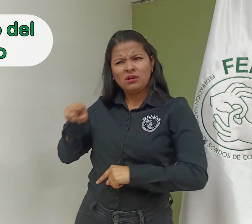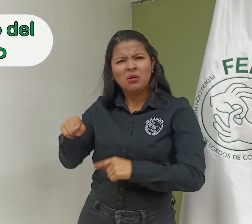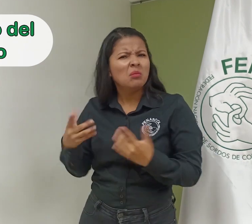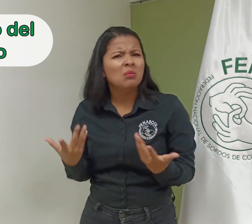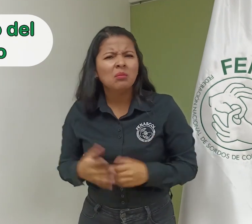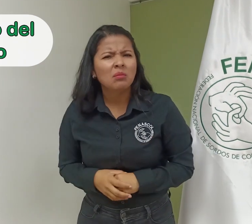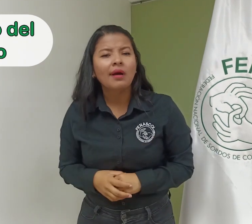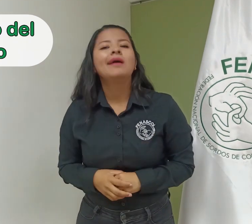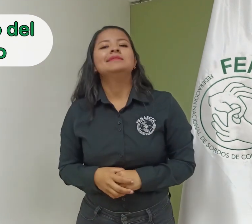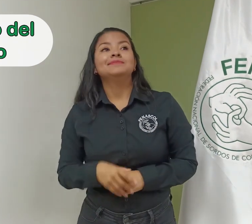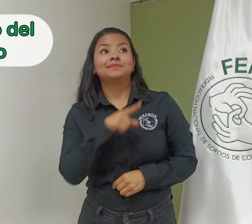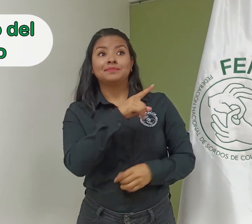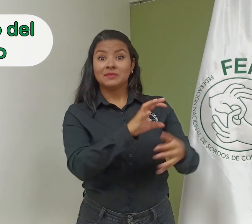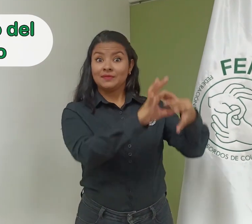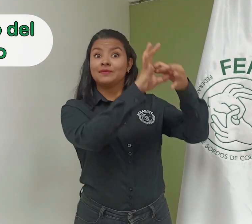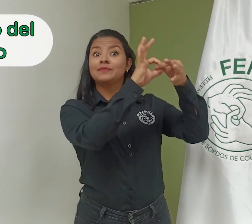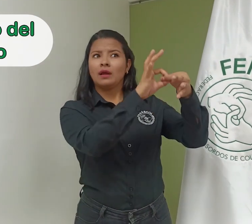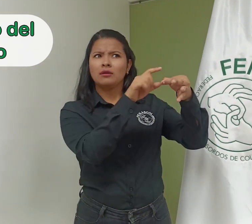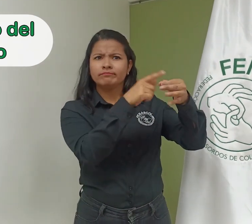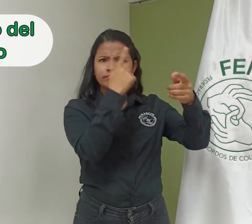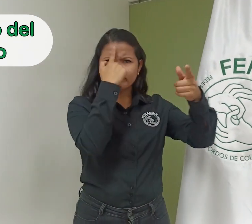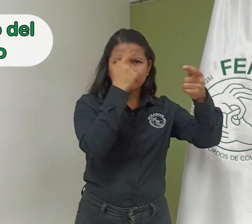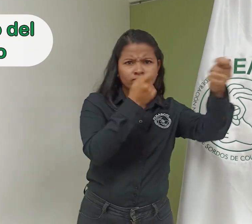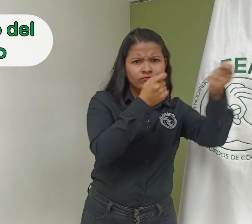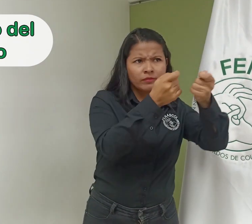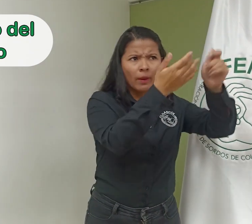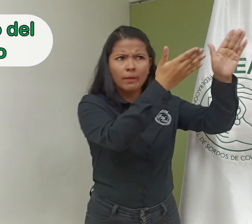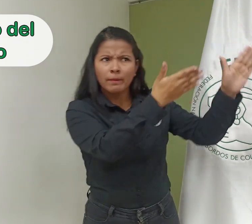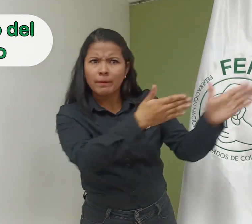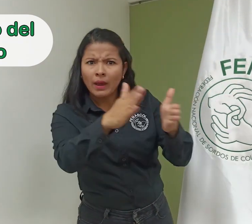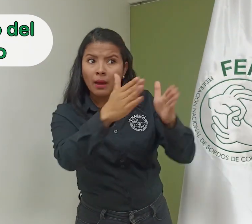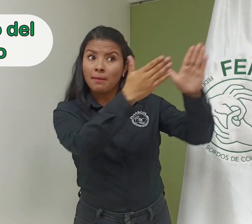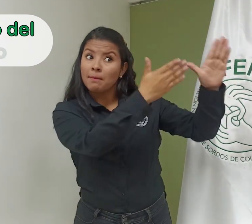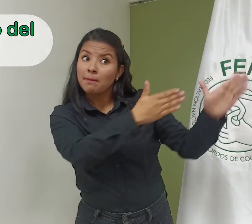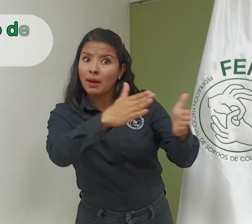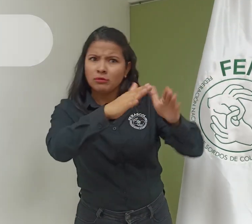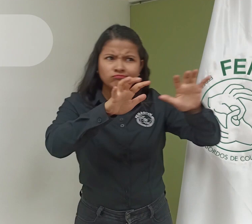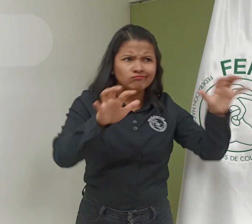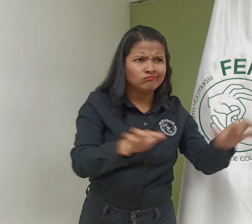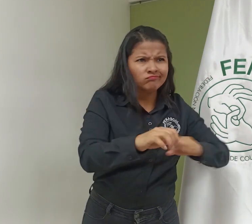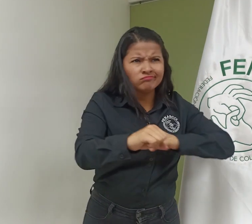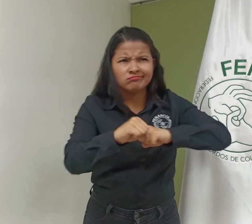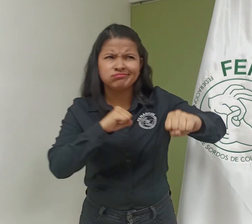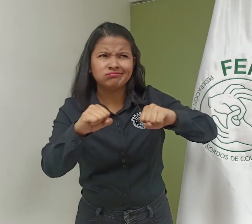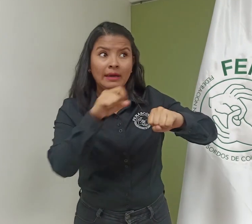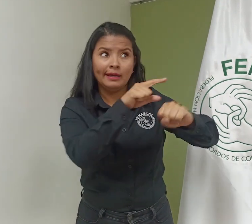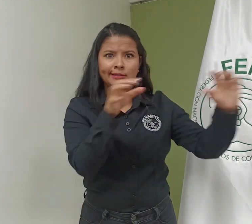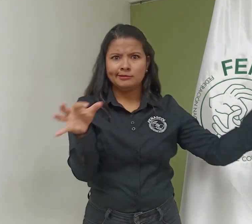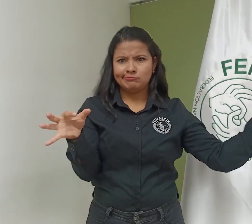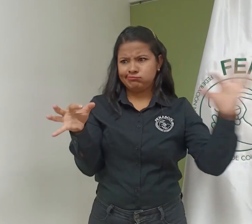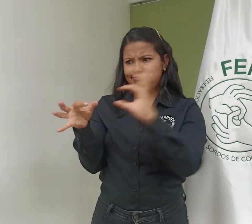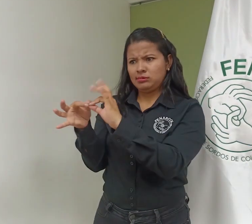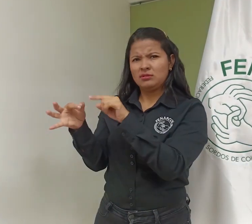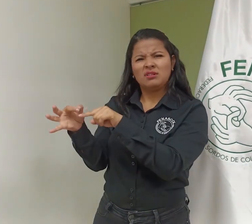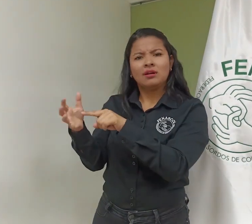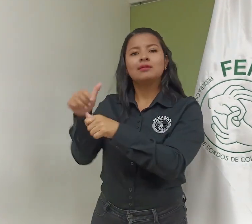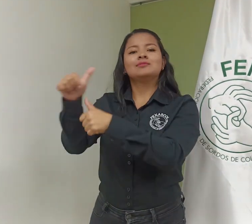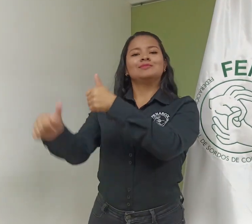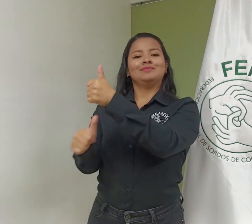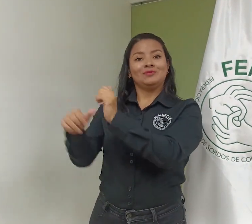articulada con el Plan Estratégico y Operativo General de la Federación, además el plan y cronograma de trabajo que